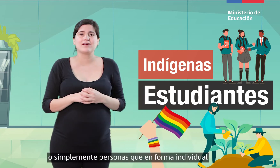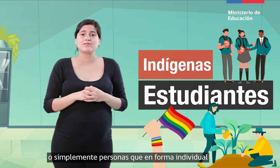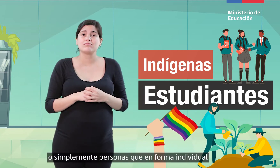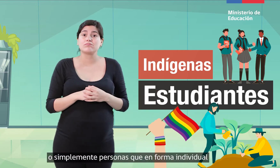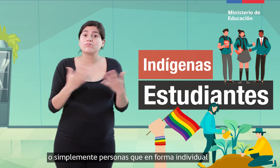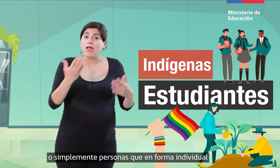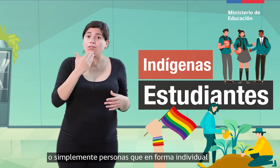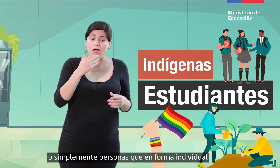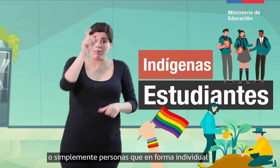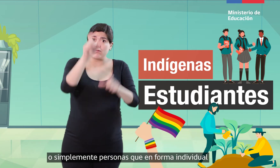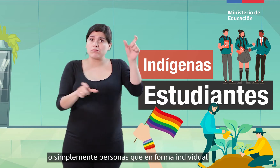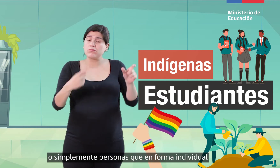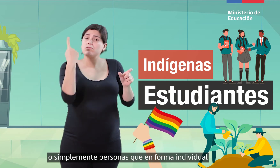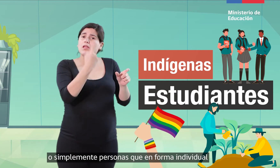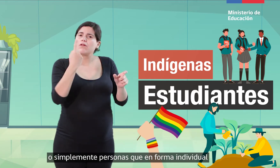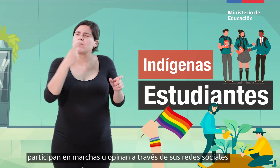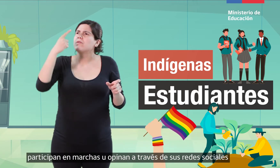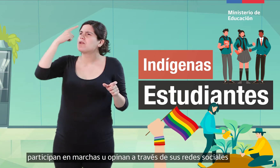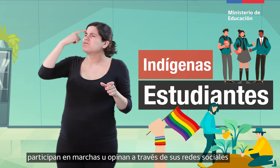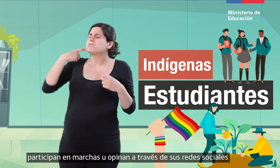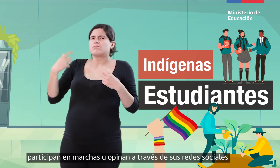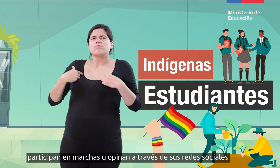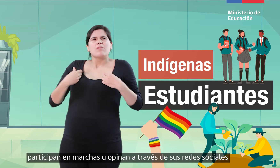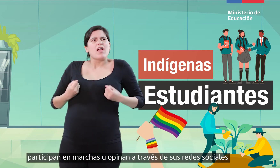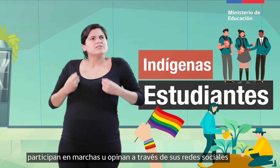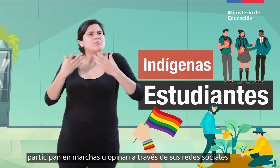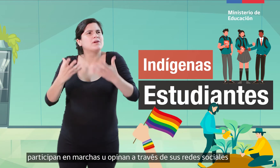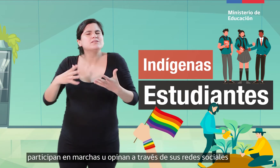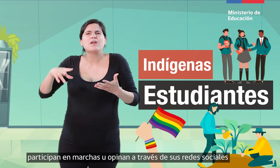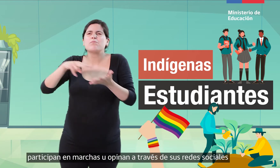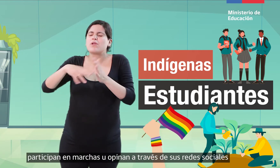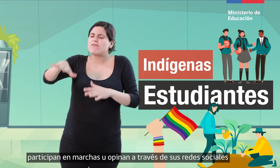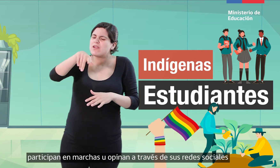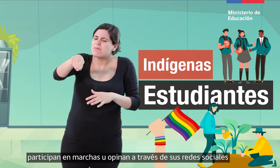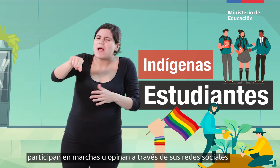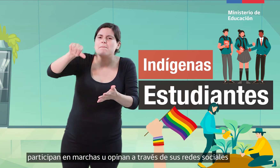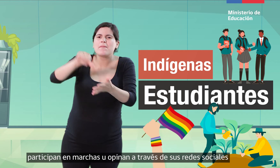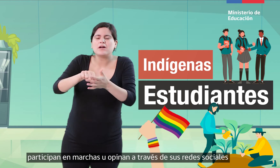que, en forma individual, participan en marchas u opinan a través de sus redes sociales